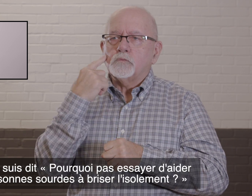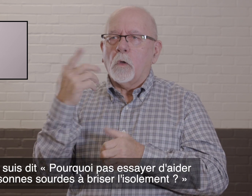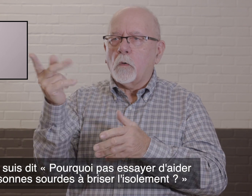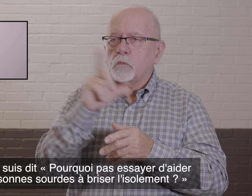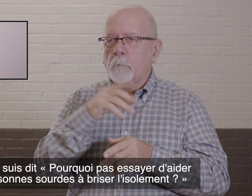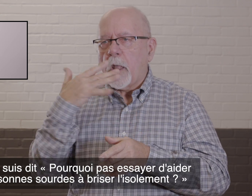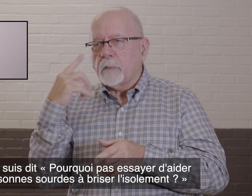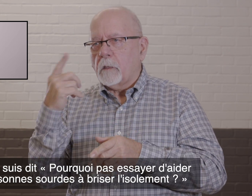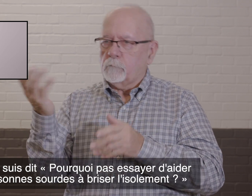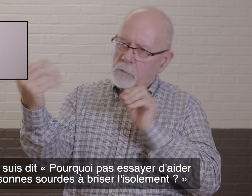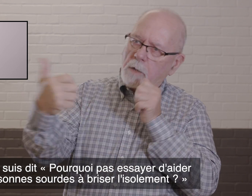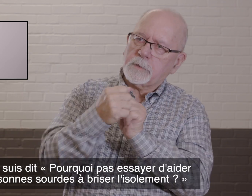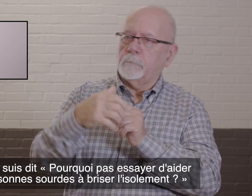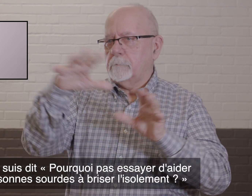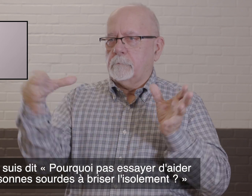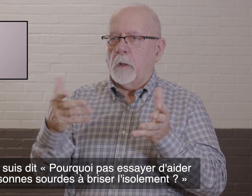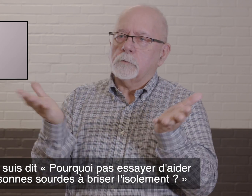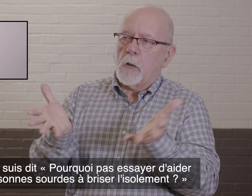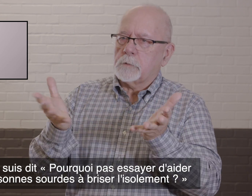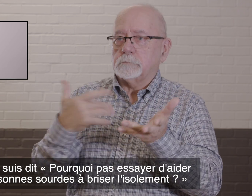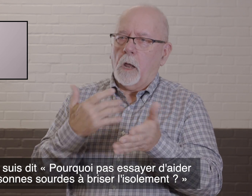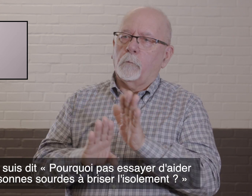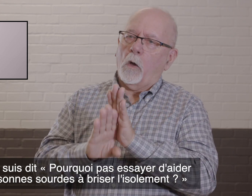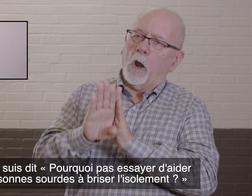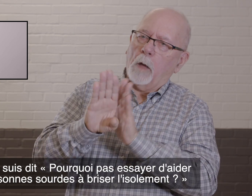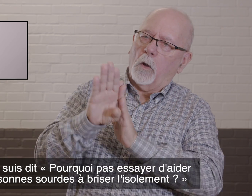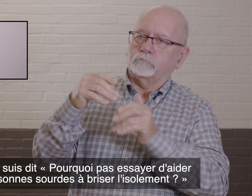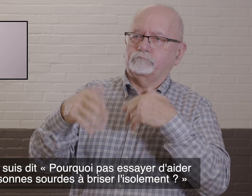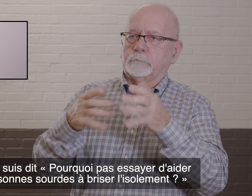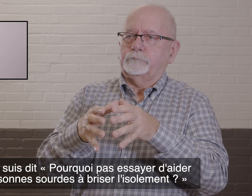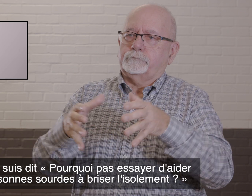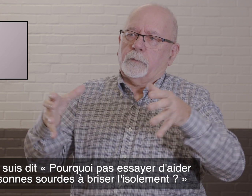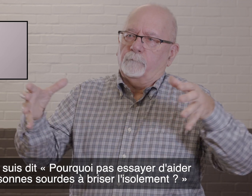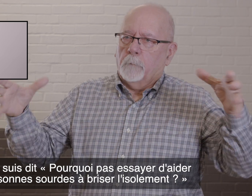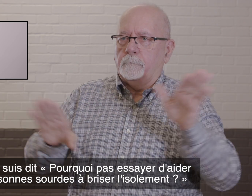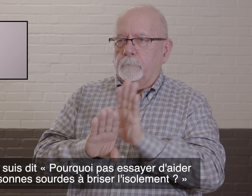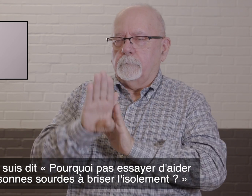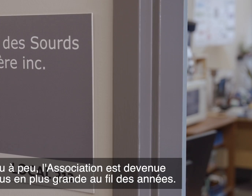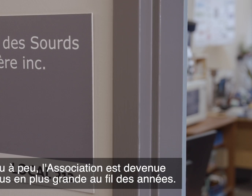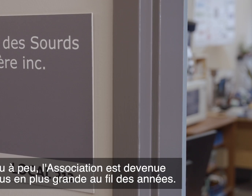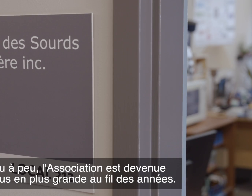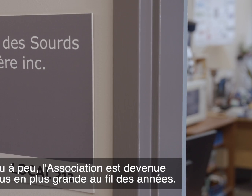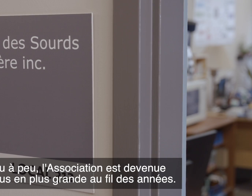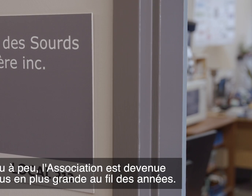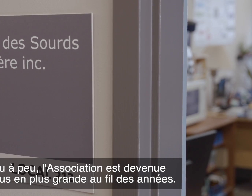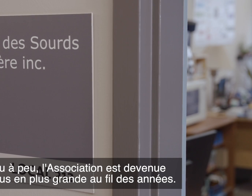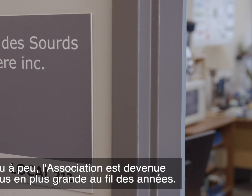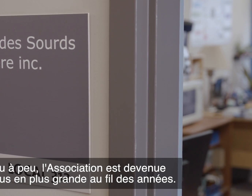puis, je me suis dit, bon, pourquoi pas essayer d'aider les personnes sourdes à briser l'isolement? Et peu à peu, c'est